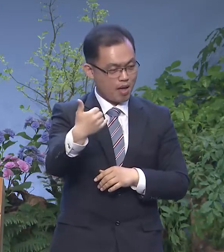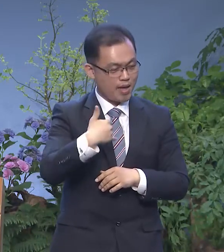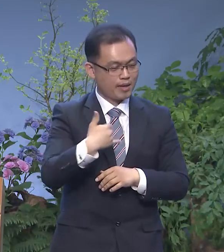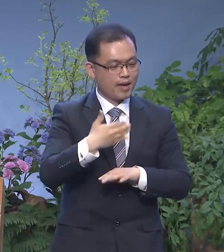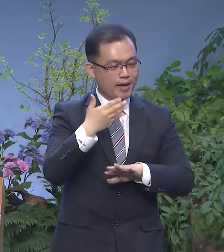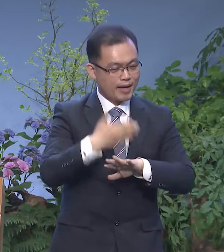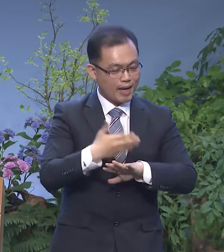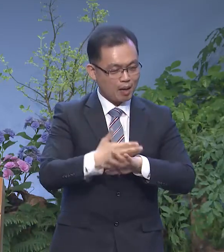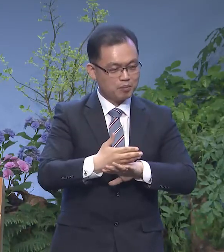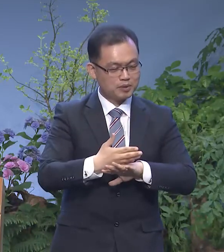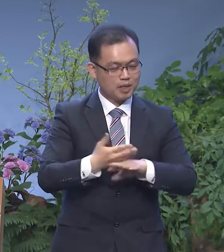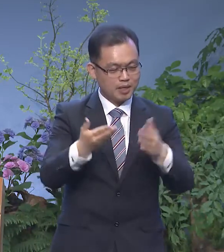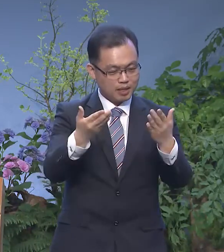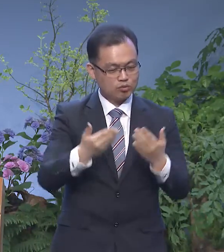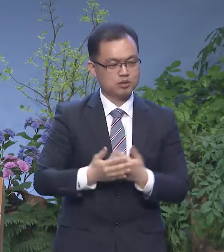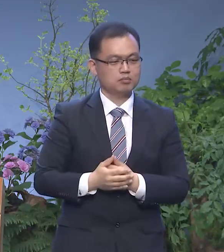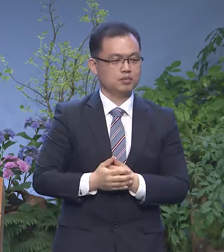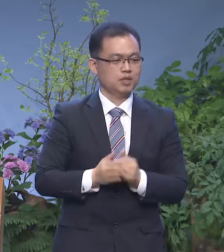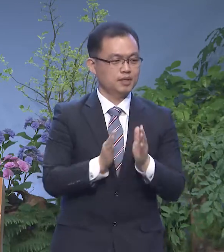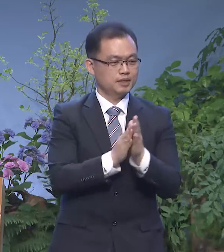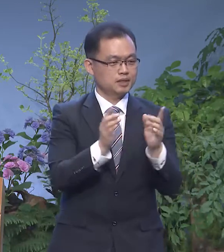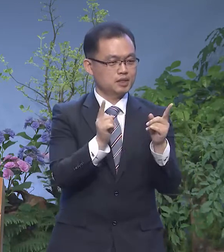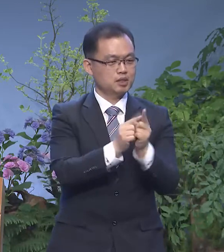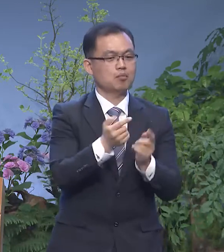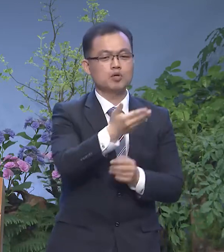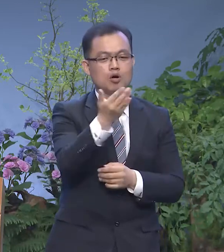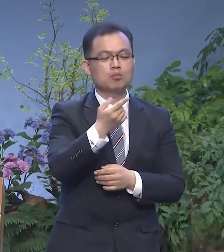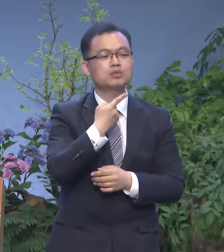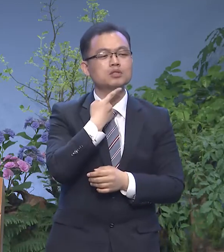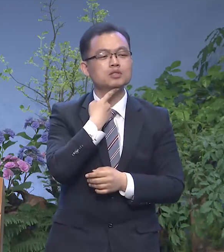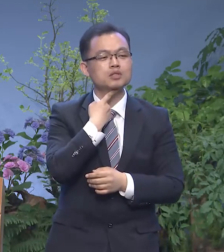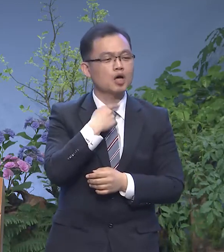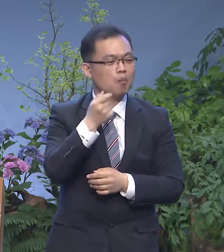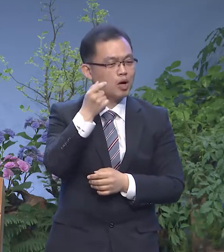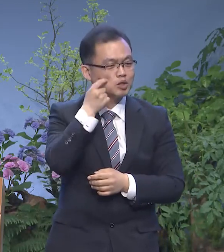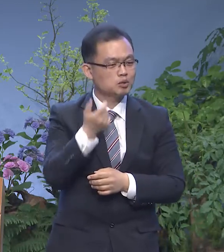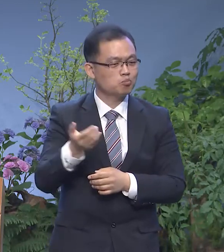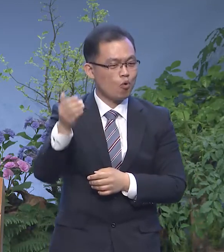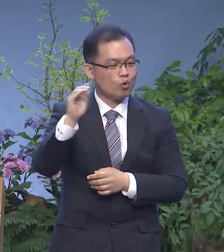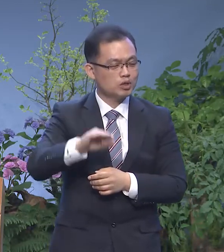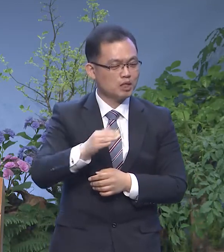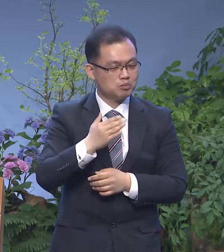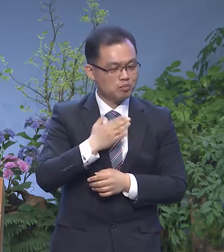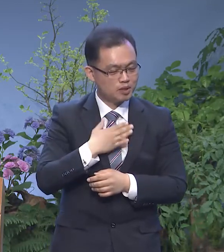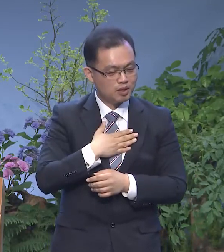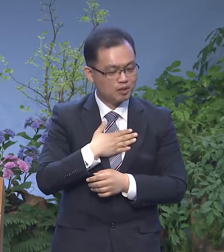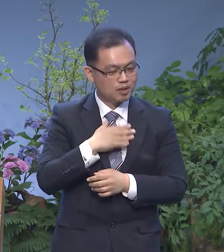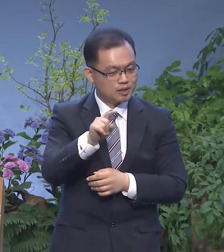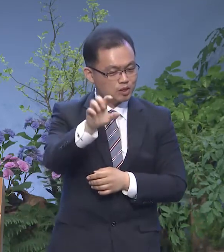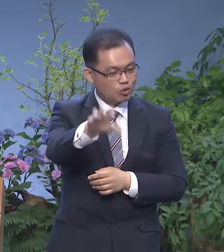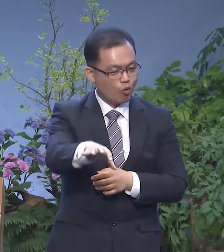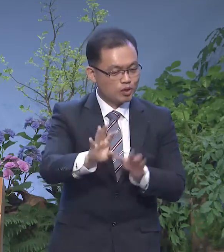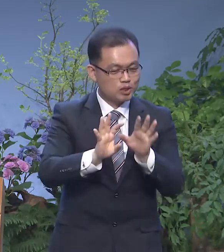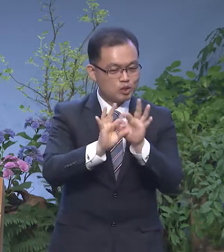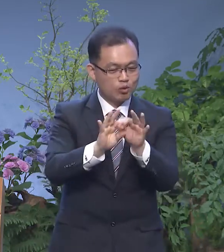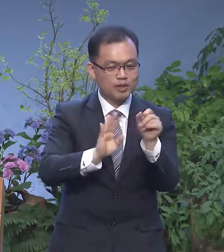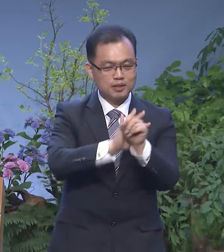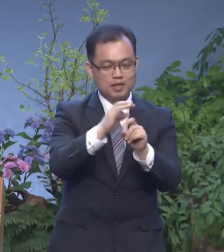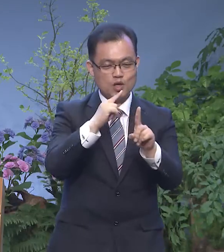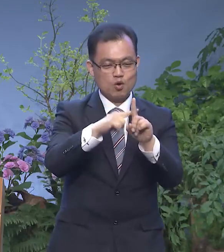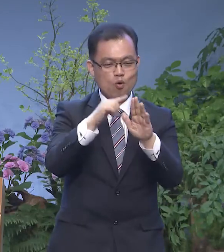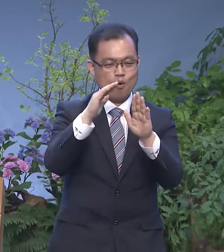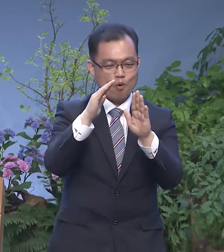전해왔습니다 직접 여러분들은 경험하지 못하지만 현장에 있는 사회자들 통해서 사랑의 교회가 행하는